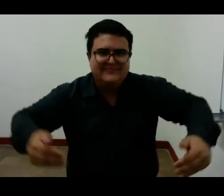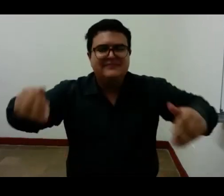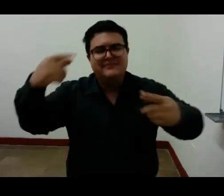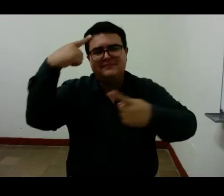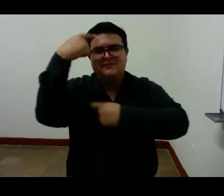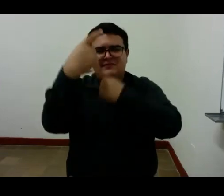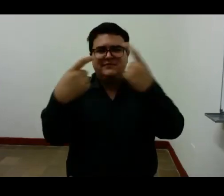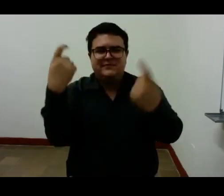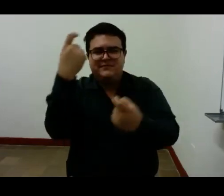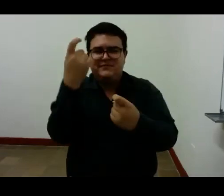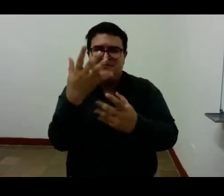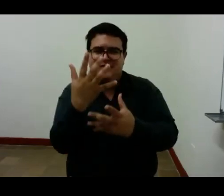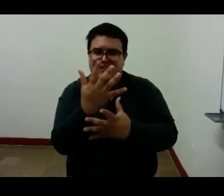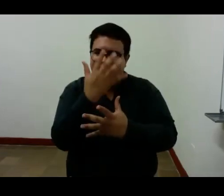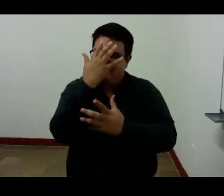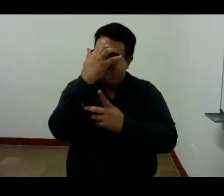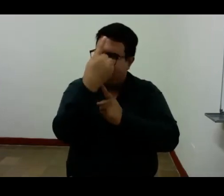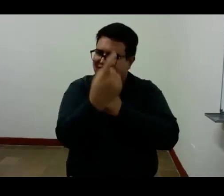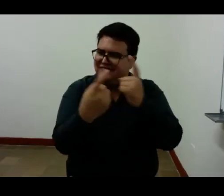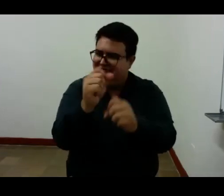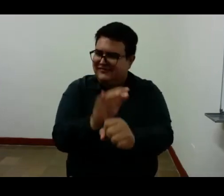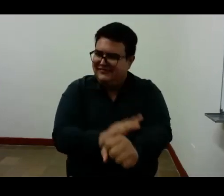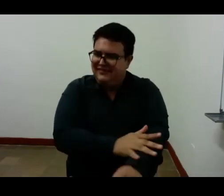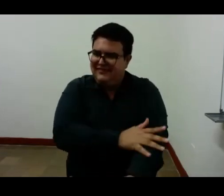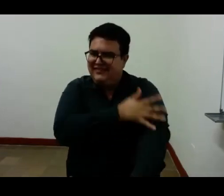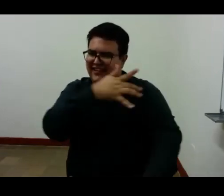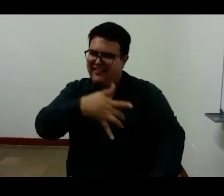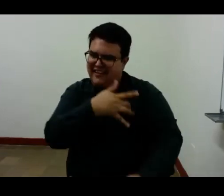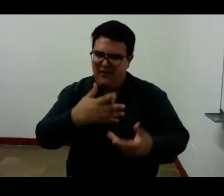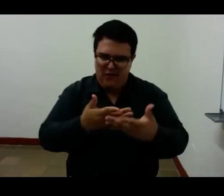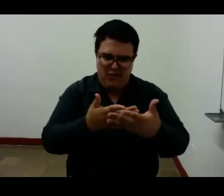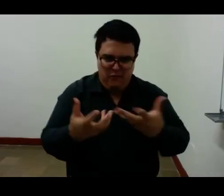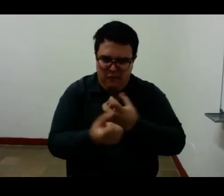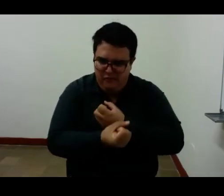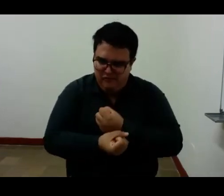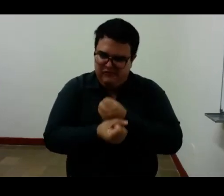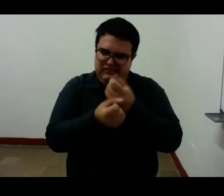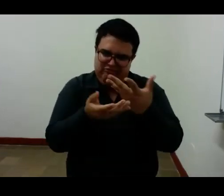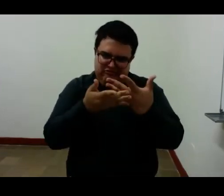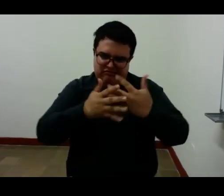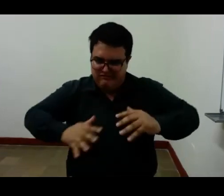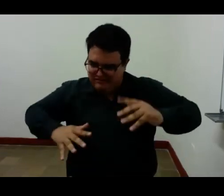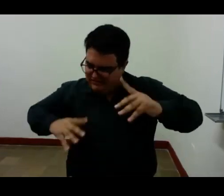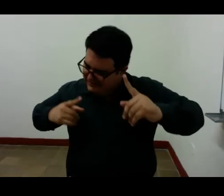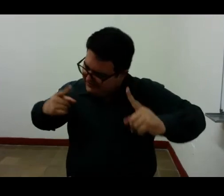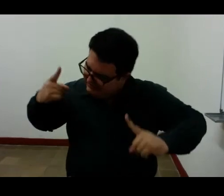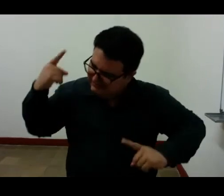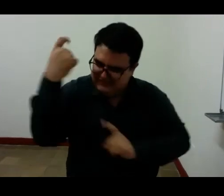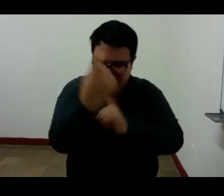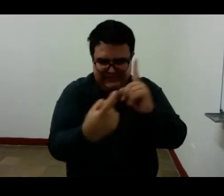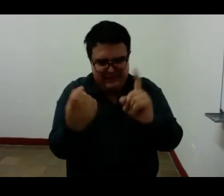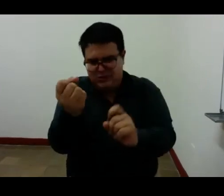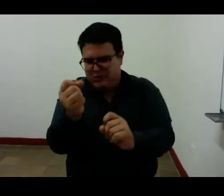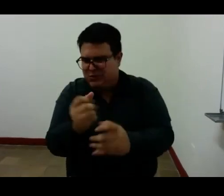bendita esa edad errada de la vida cuando se niega el amor por desistir sexualidad